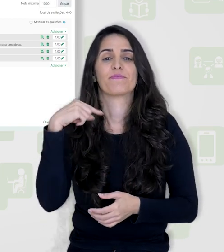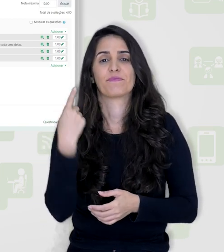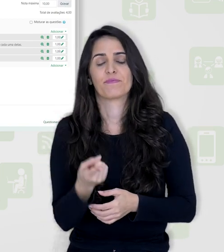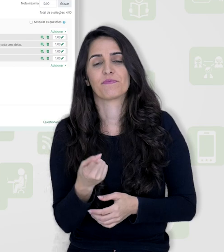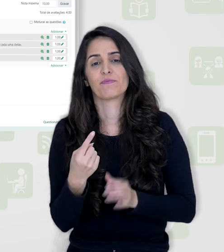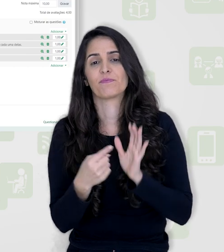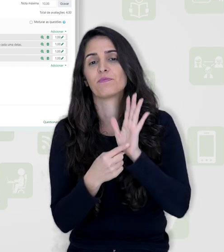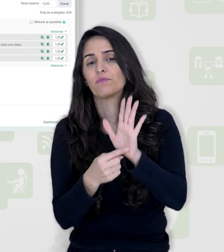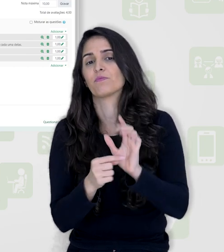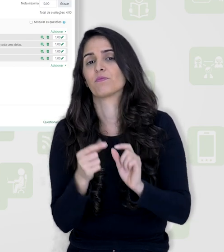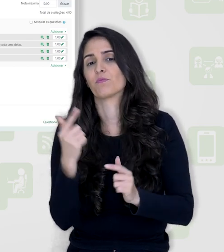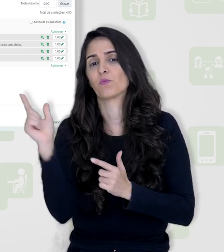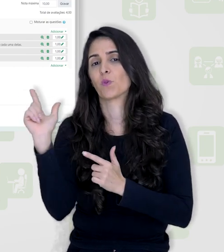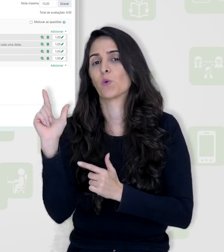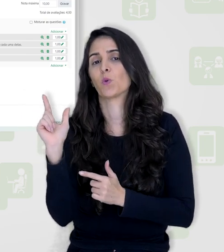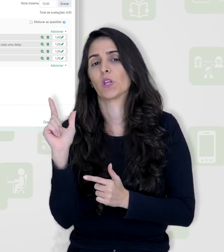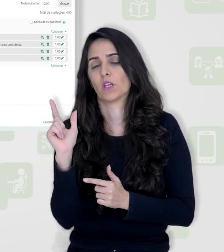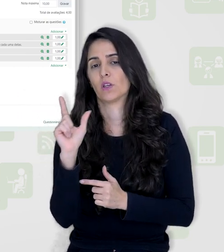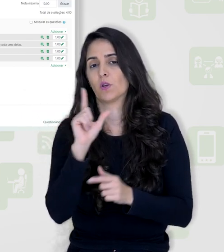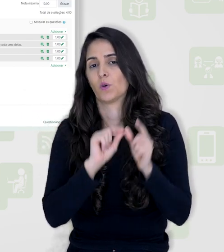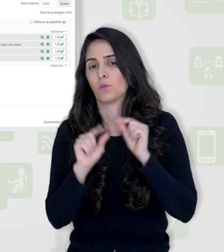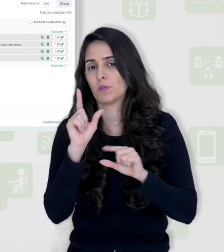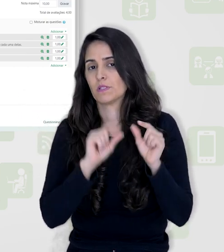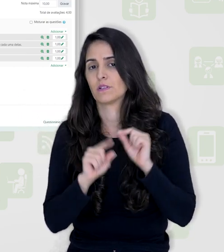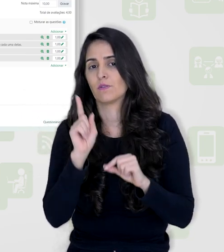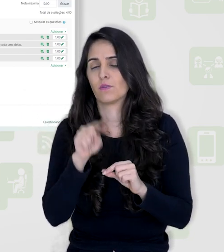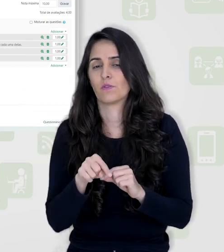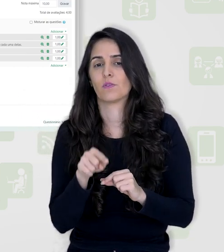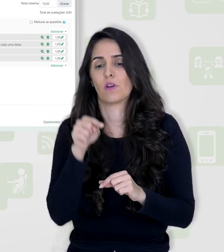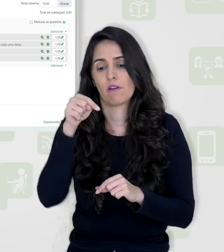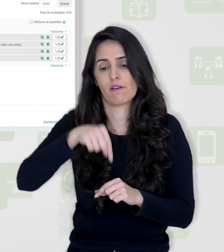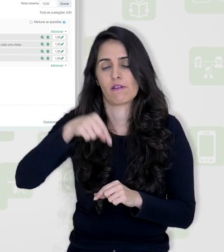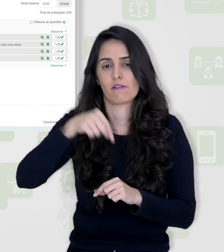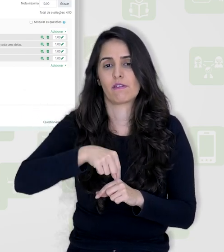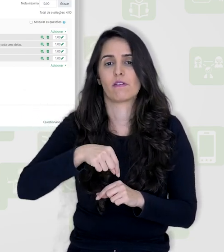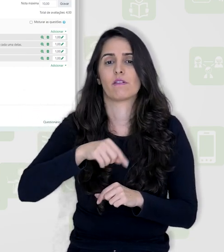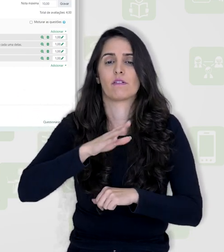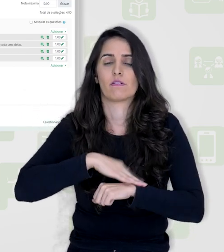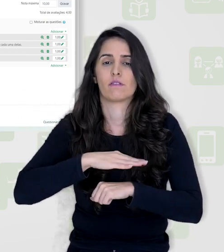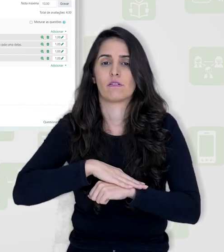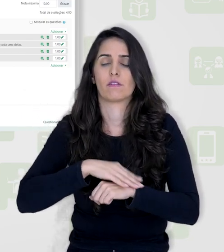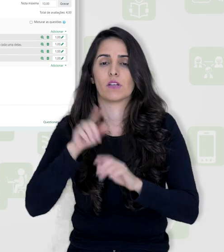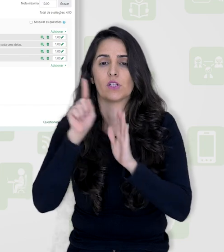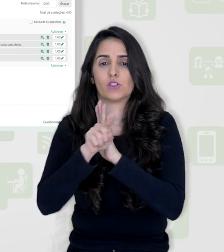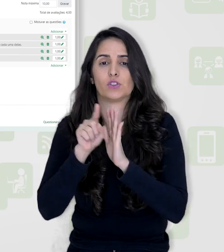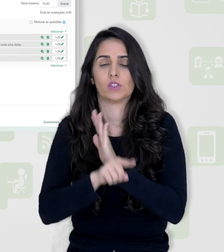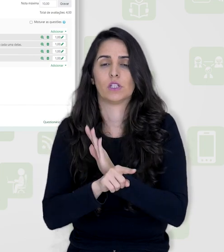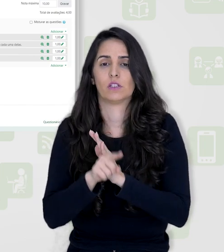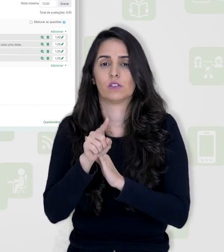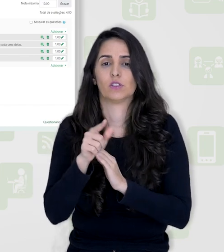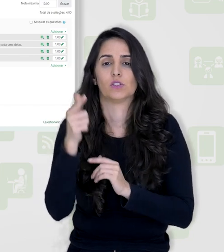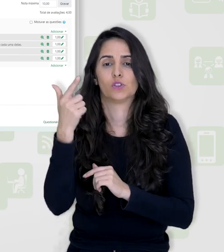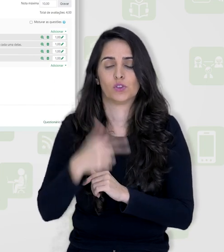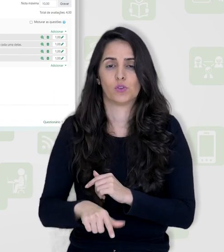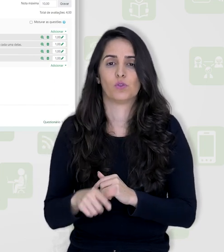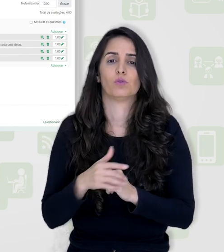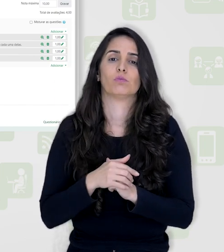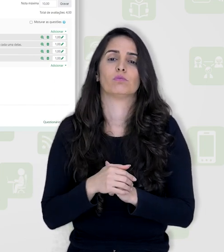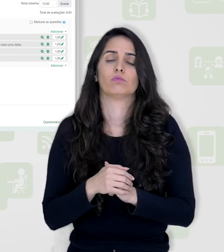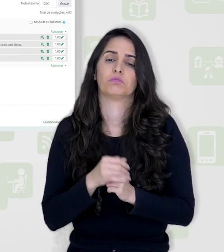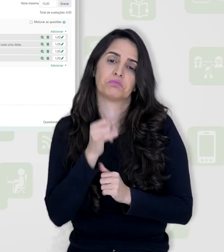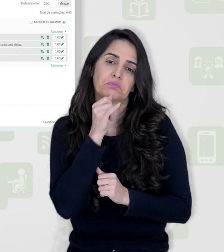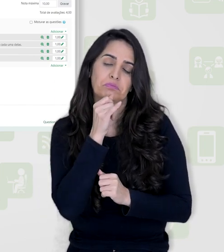Agora, eu vou te mostrar uma outra opção que é você aqui mesmo, neste momento do questionário,